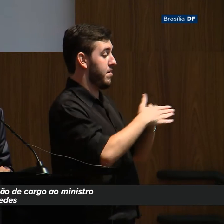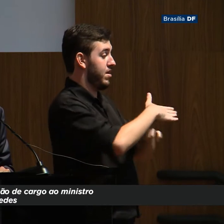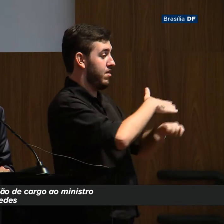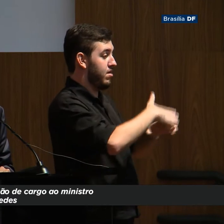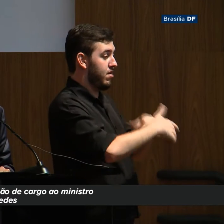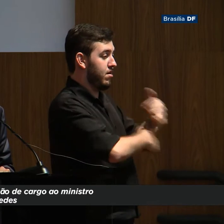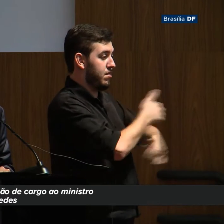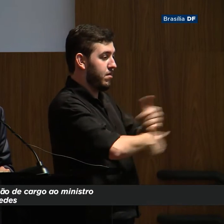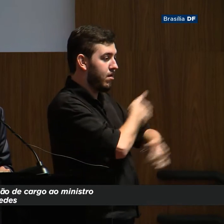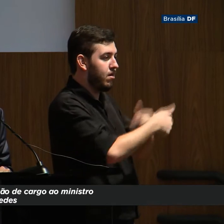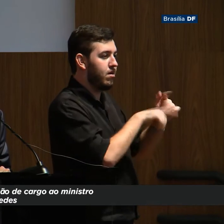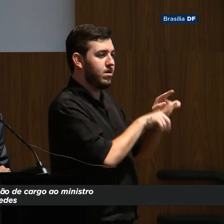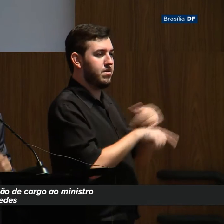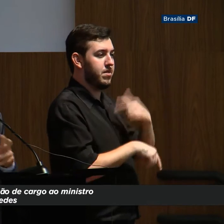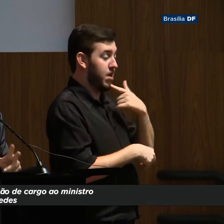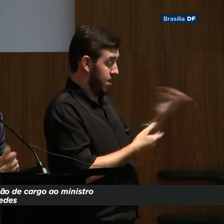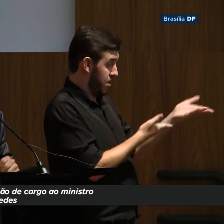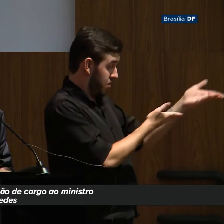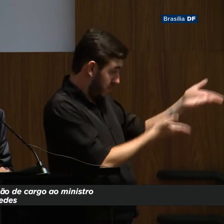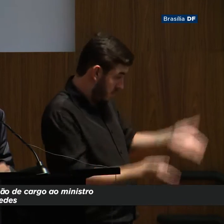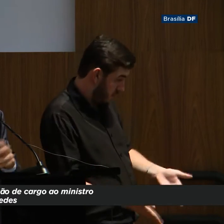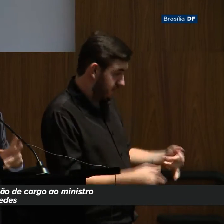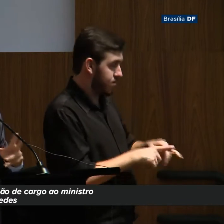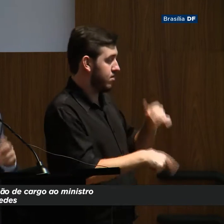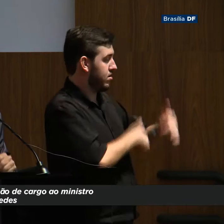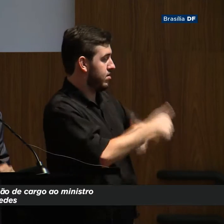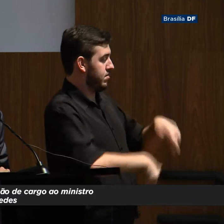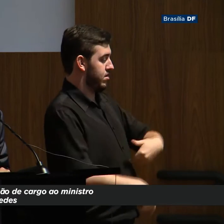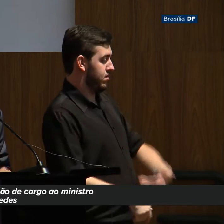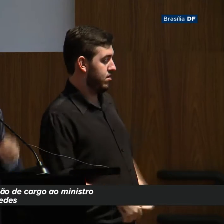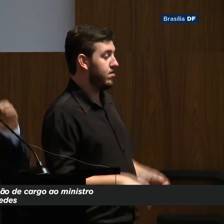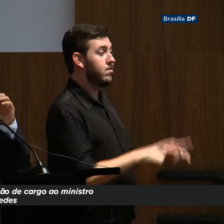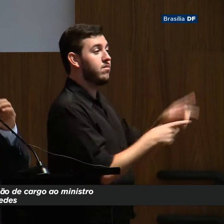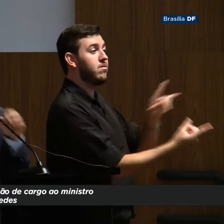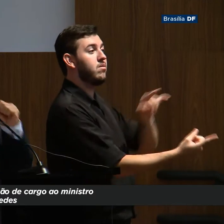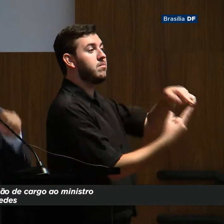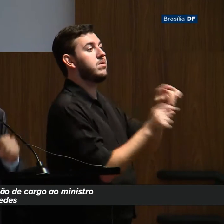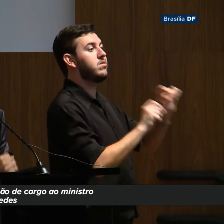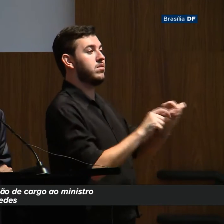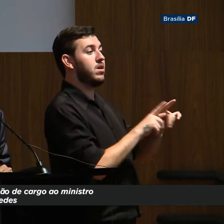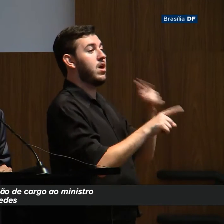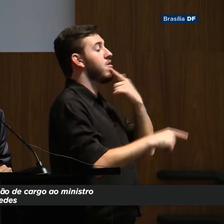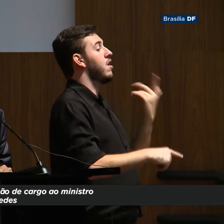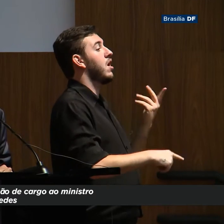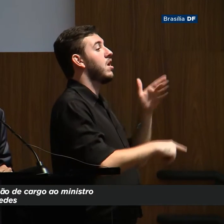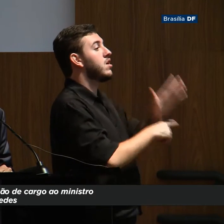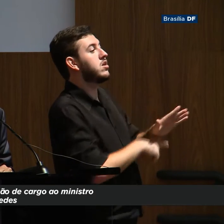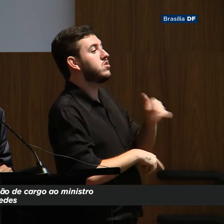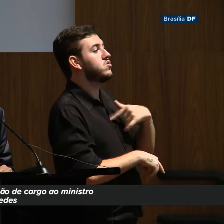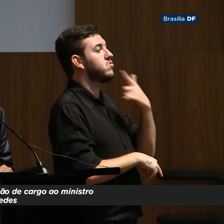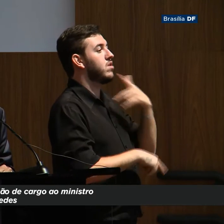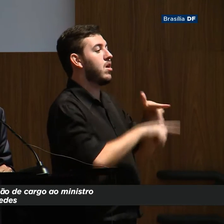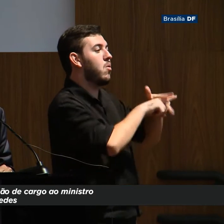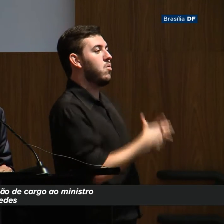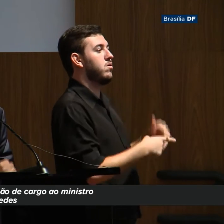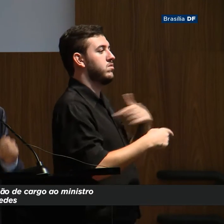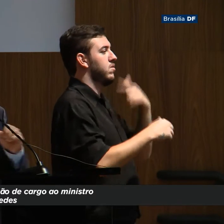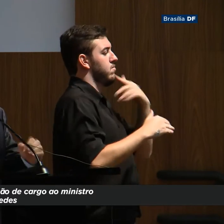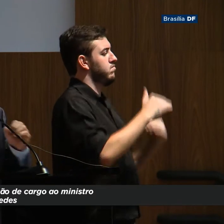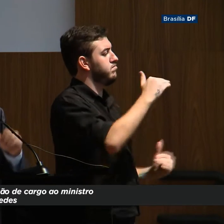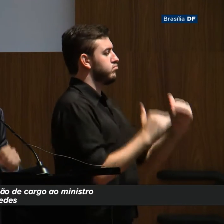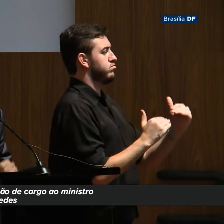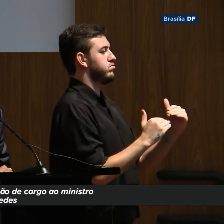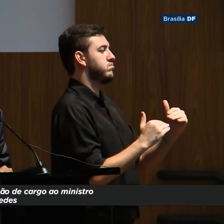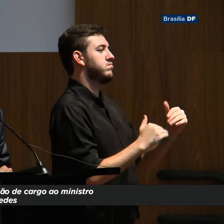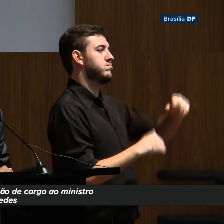vem contribuir para esse esforço de ajustamento, de correção, de desequilíbrio patrimonial da União. Nós